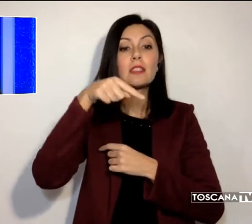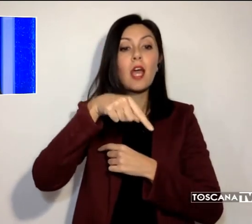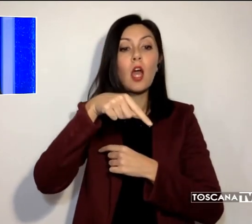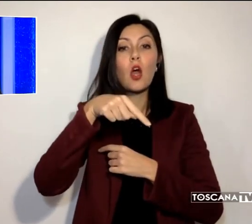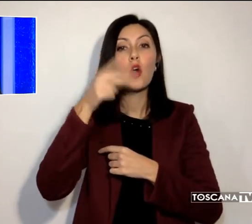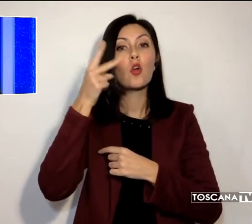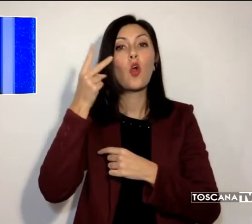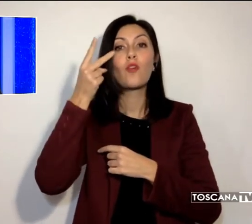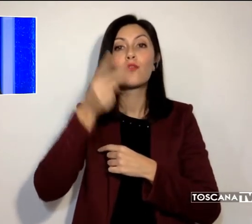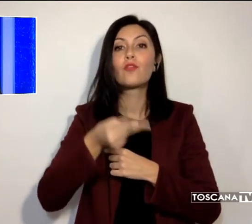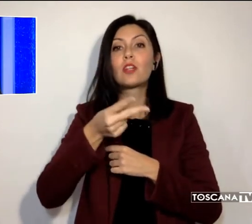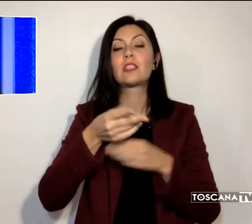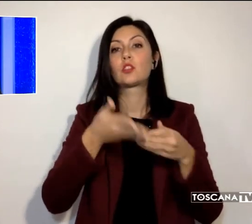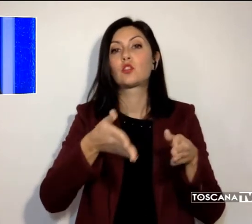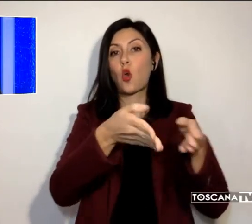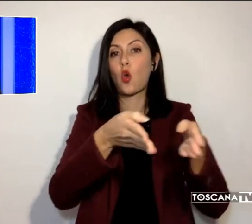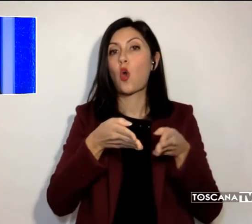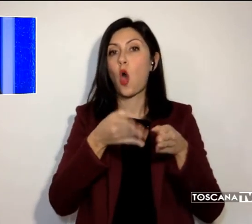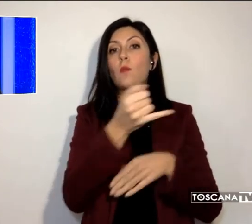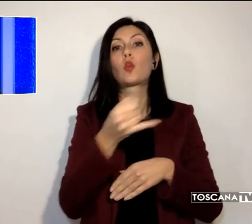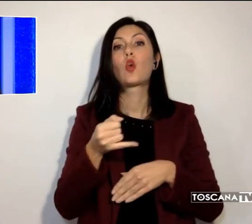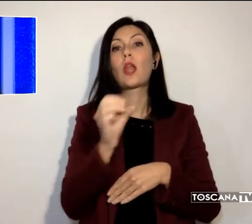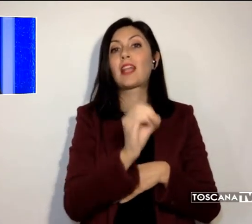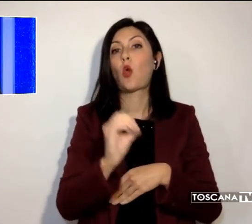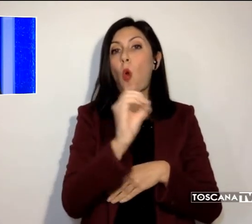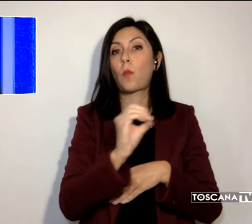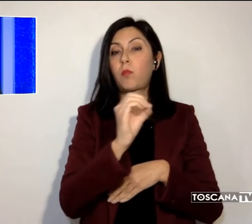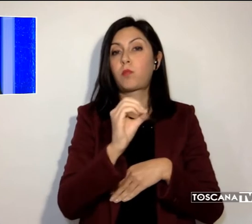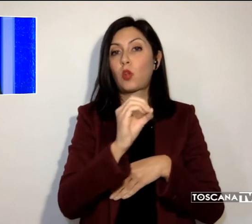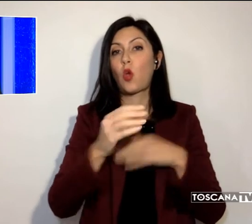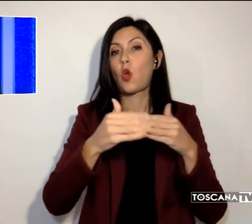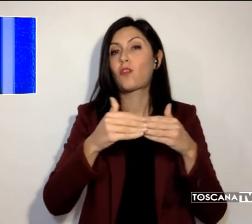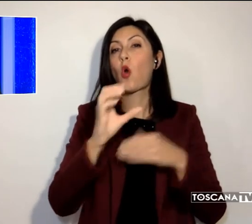trovava nel torrente Ombrone, all'altezza di Comeana.